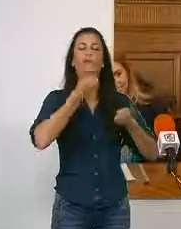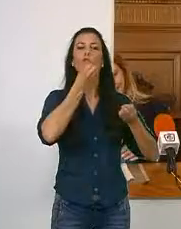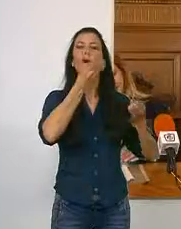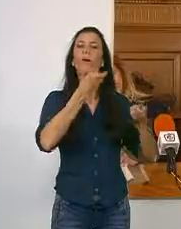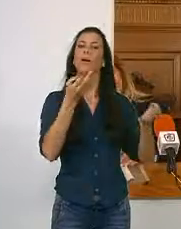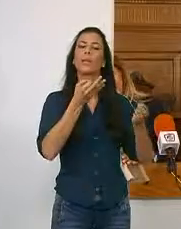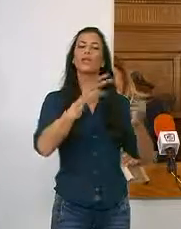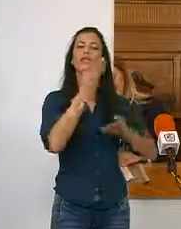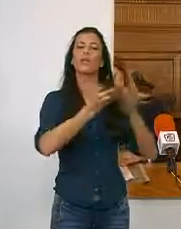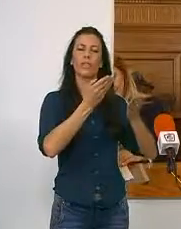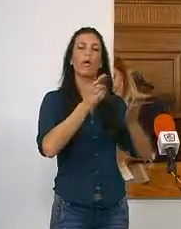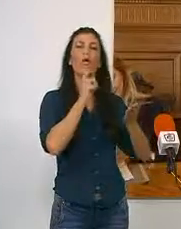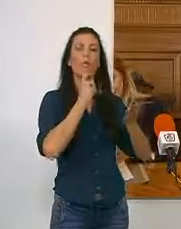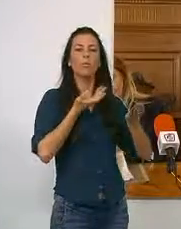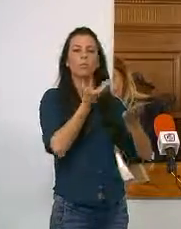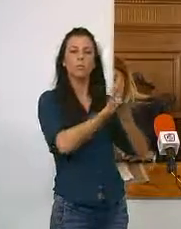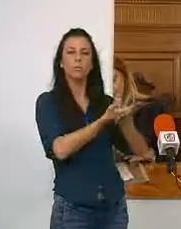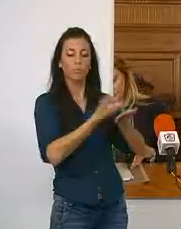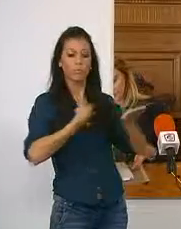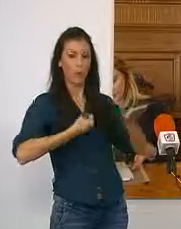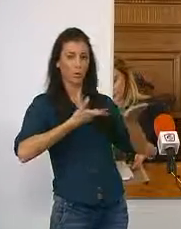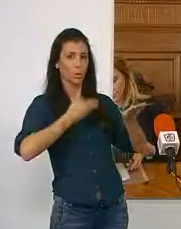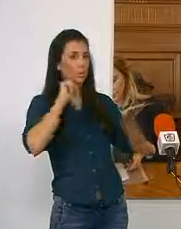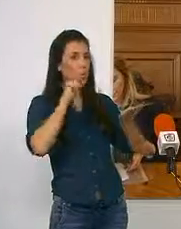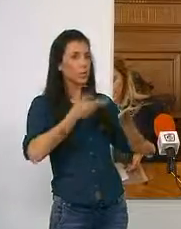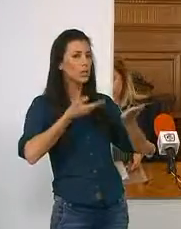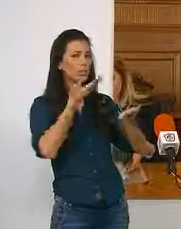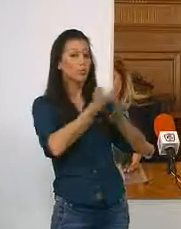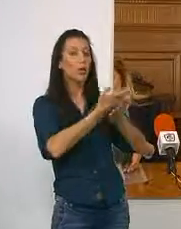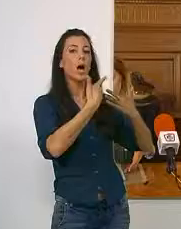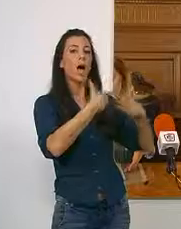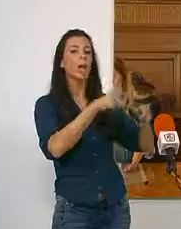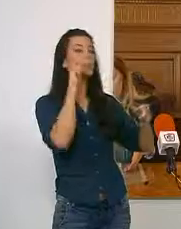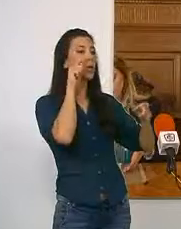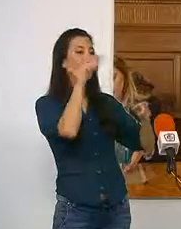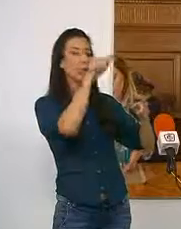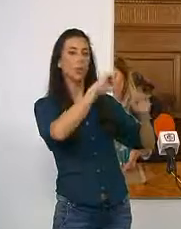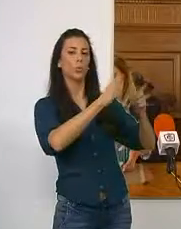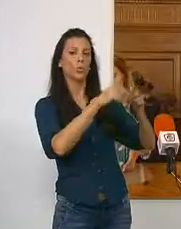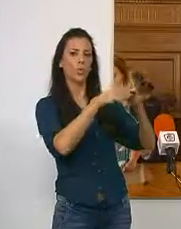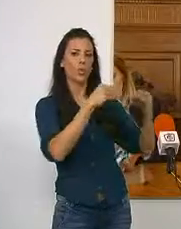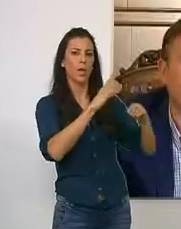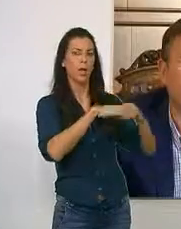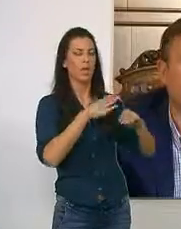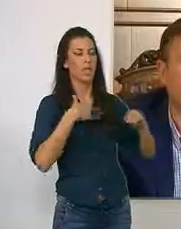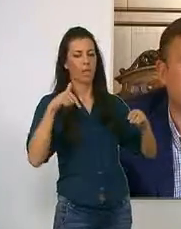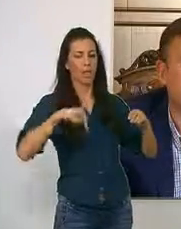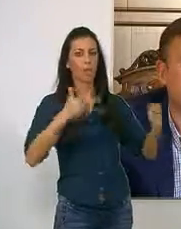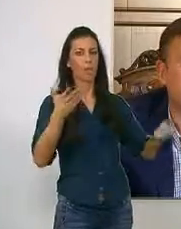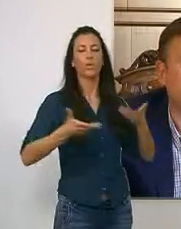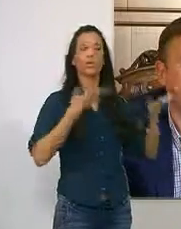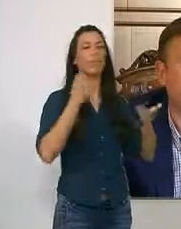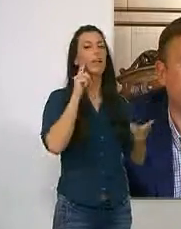han informado sobre la subvención pedida por parte del Ayuntamiento de Motril al Área de Turismo de la Junta de Andalucía para